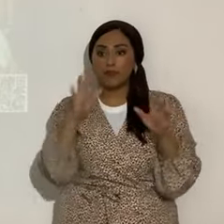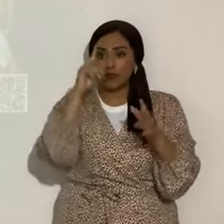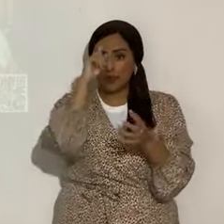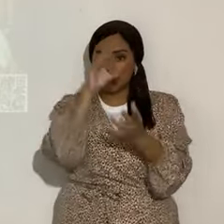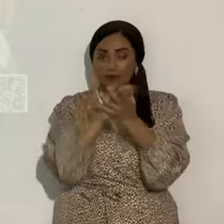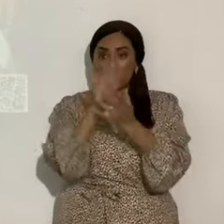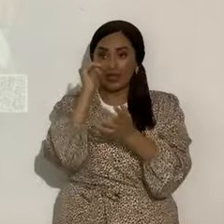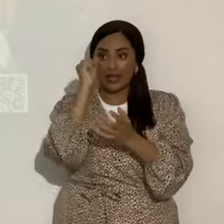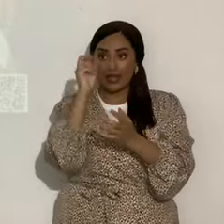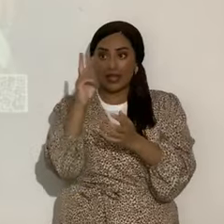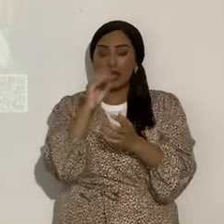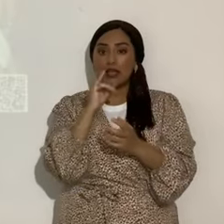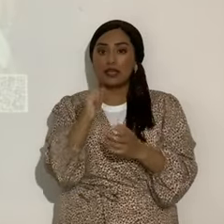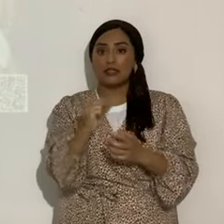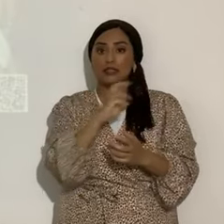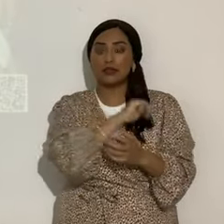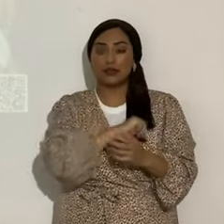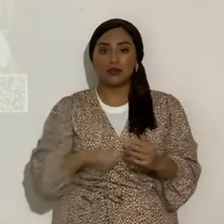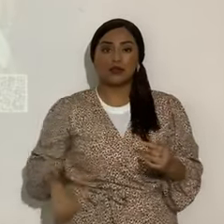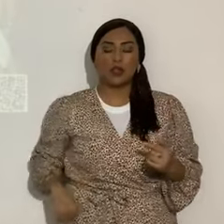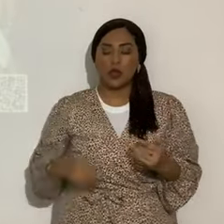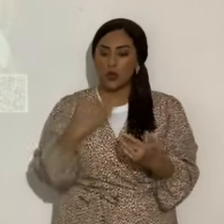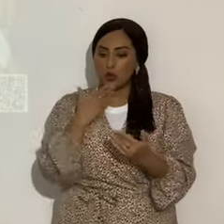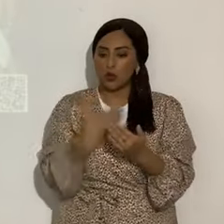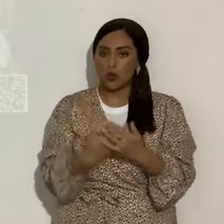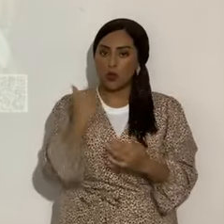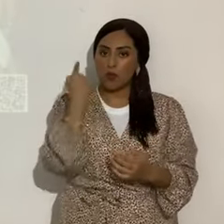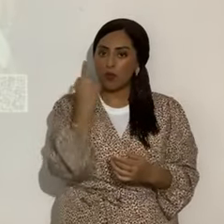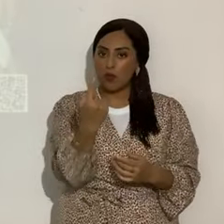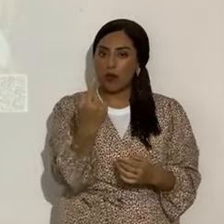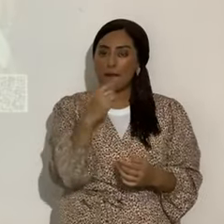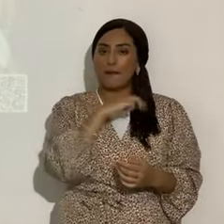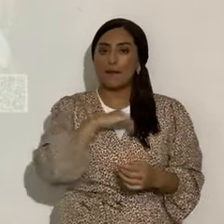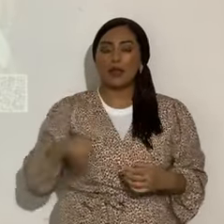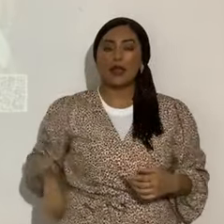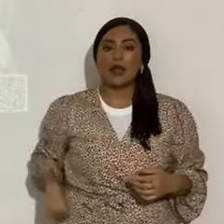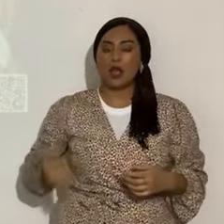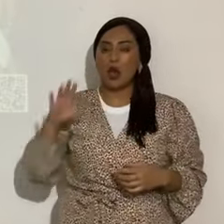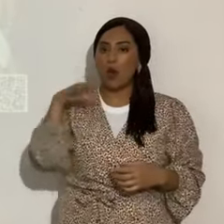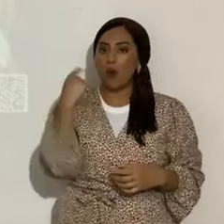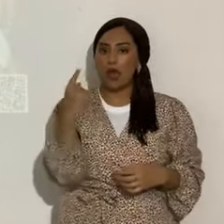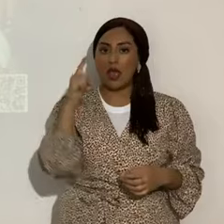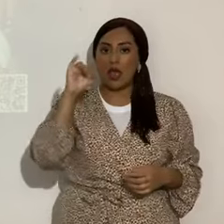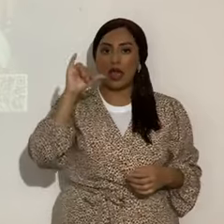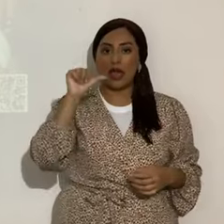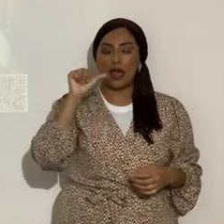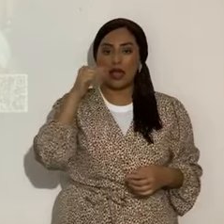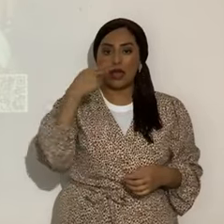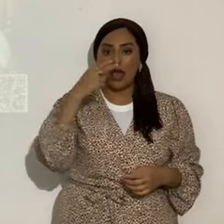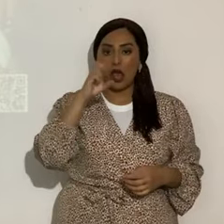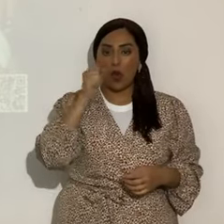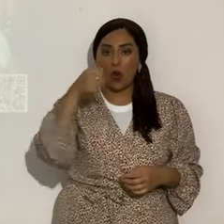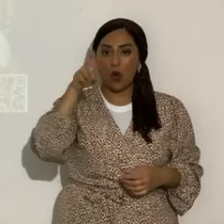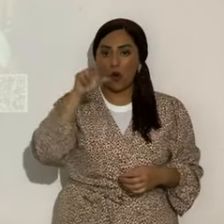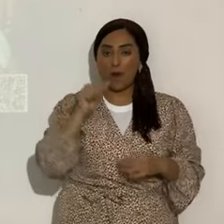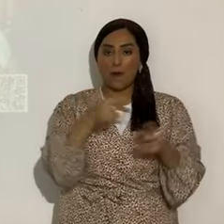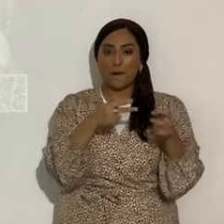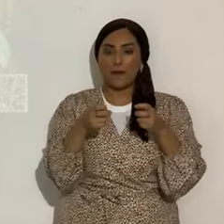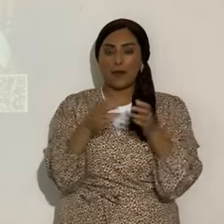Yashua es el Mashiach, y haces bien, porque hay un solo Mesías, el único, Yashua. Entonces, descarga este libro, Pasos